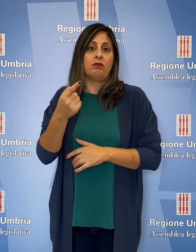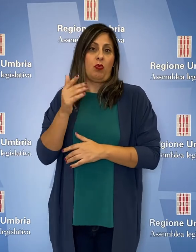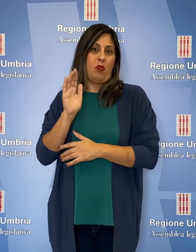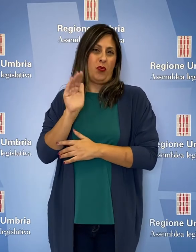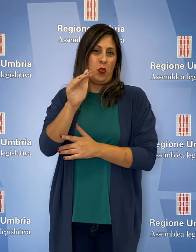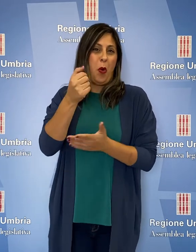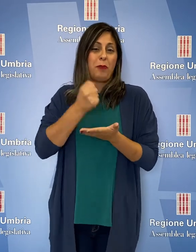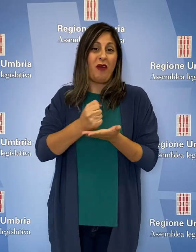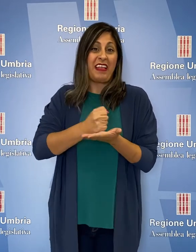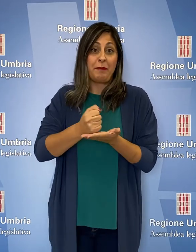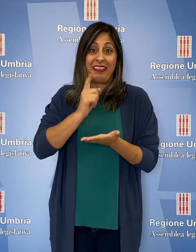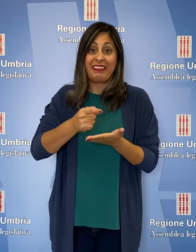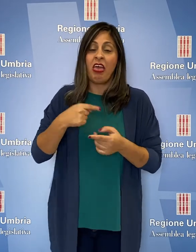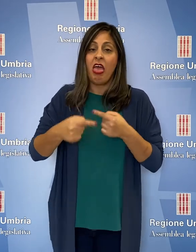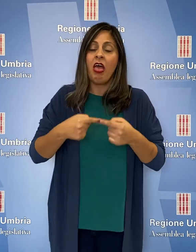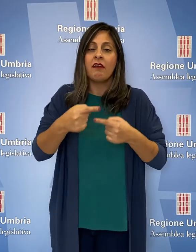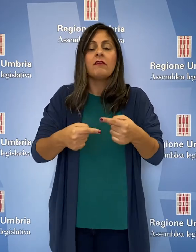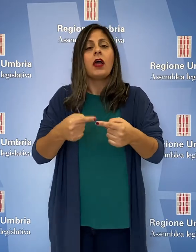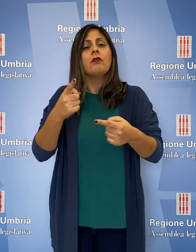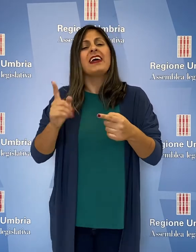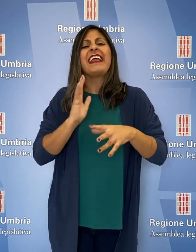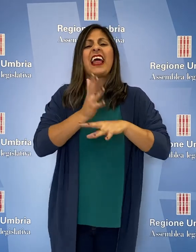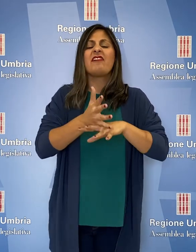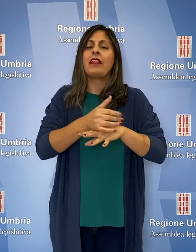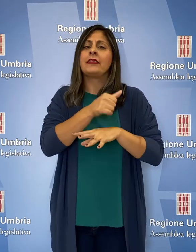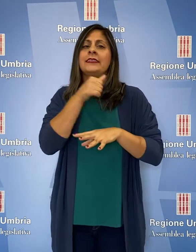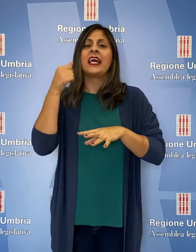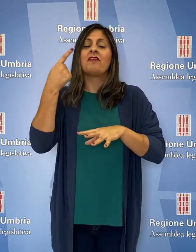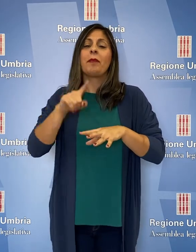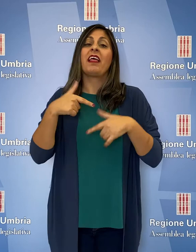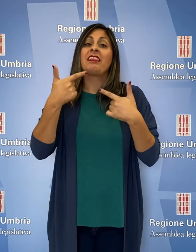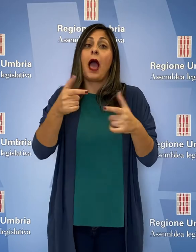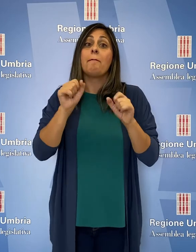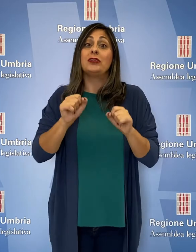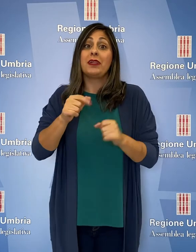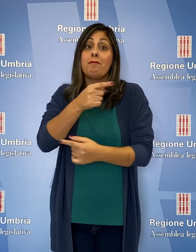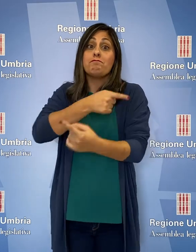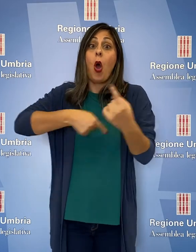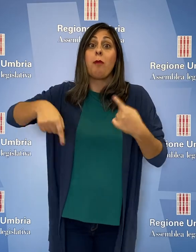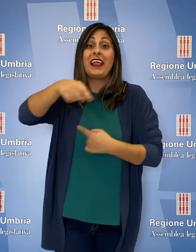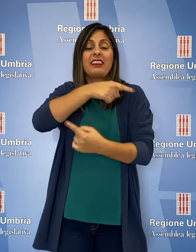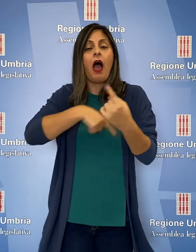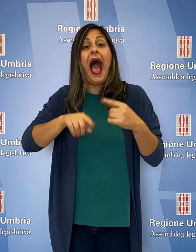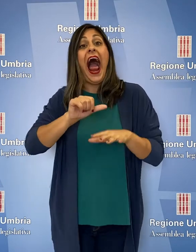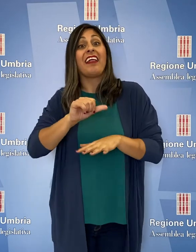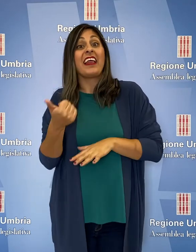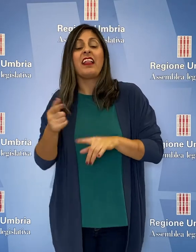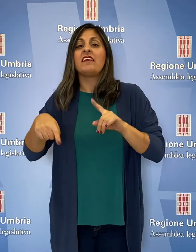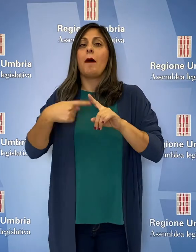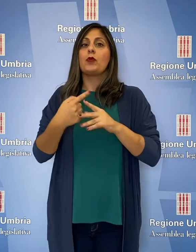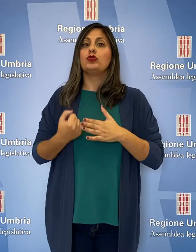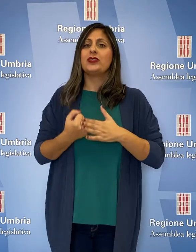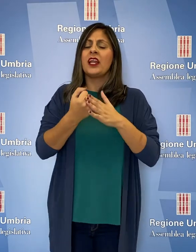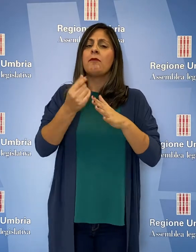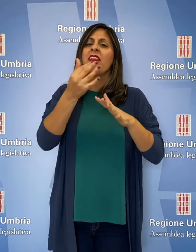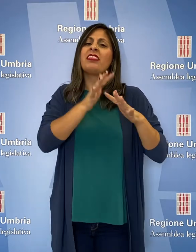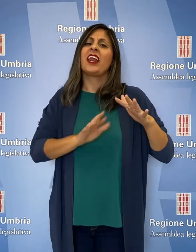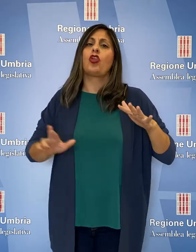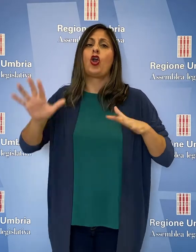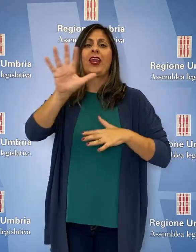attuare, mediante i successivi provvedimenti, degli interventi necessari a garantire una mobilità sostenibile alternativa su